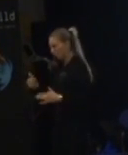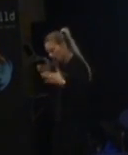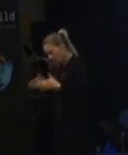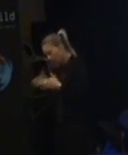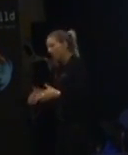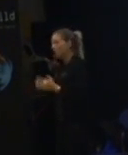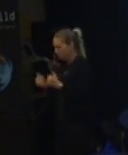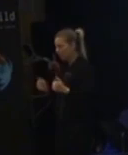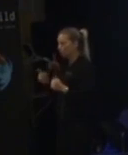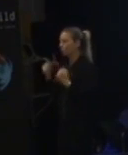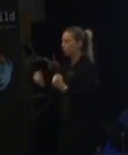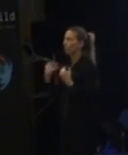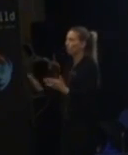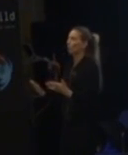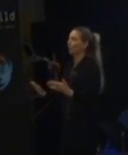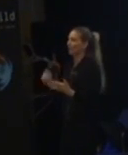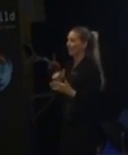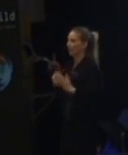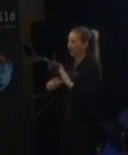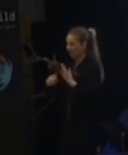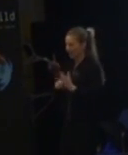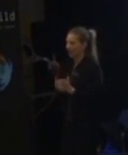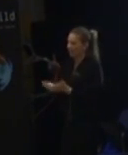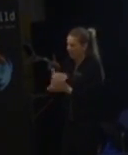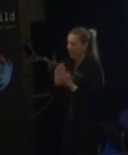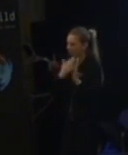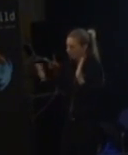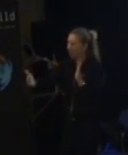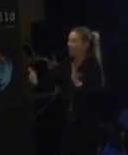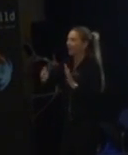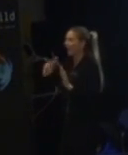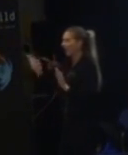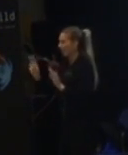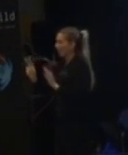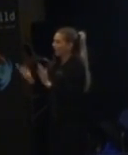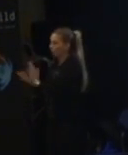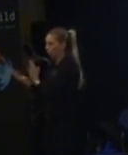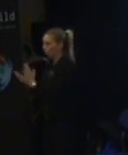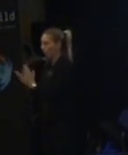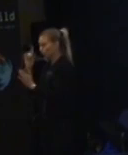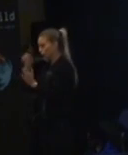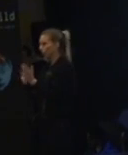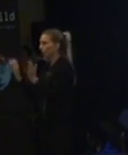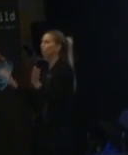ha tillgång till teknik via biblioteket eller via skolan, absolut. Så att de kan nå ut till andra länders kunskap.